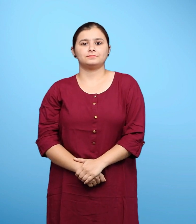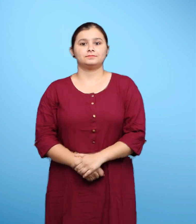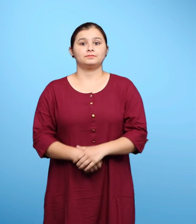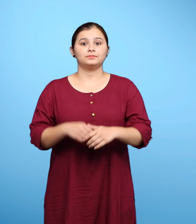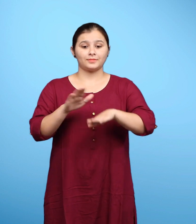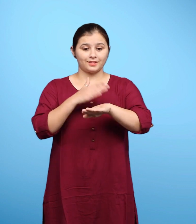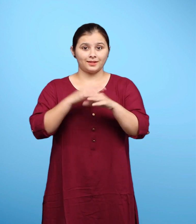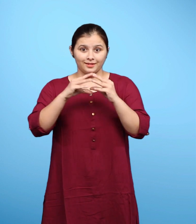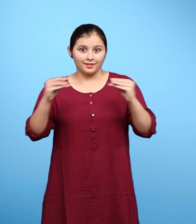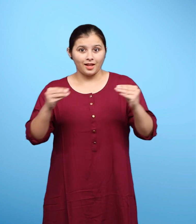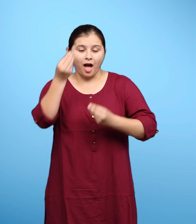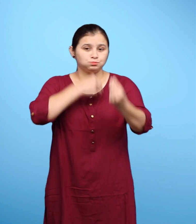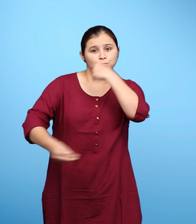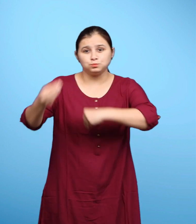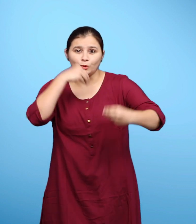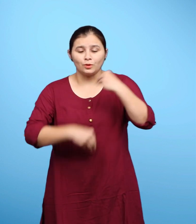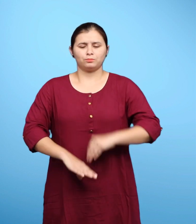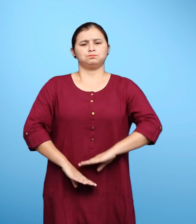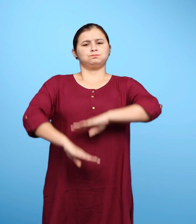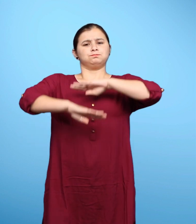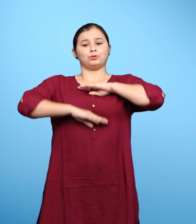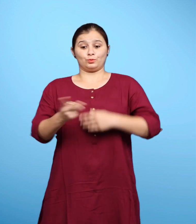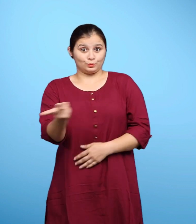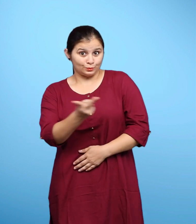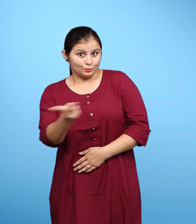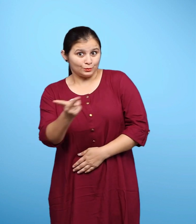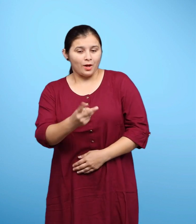पेट भर ककड़ी खाने के बाद दोनों खुश हुए